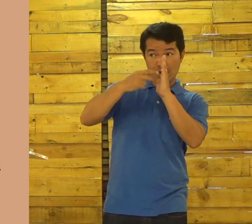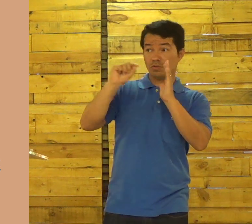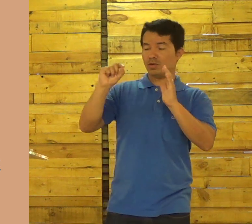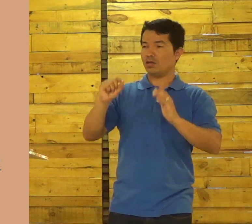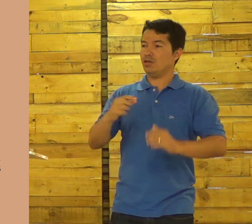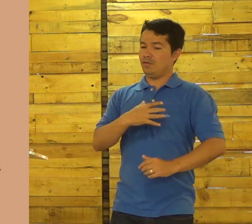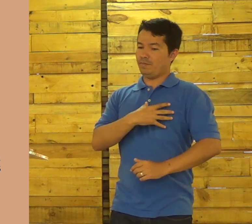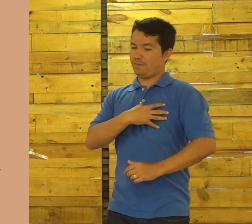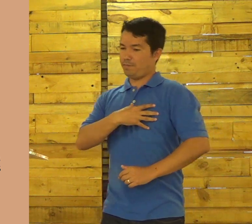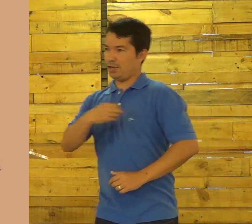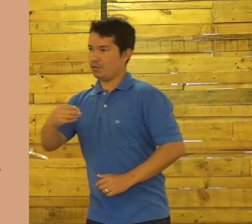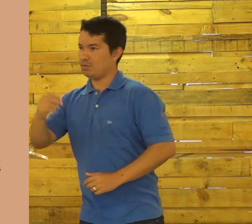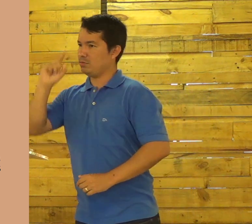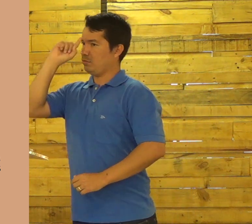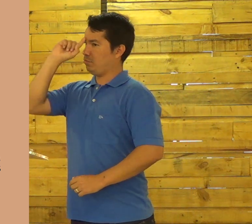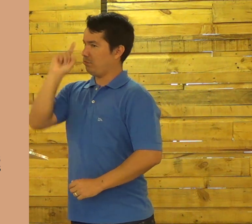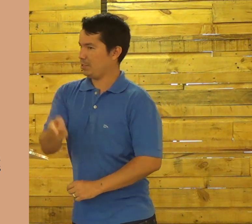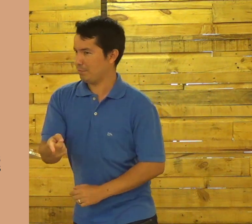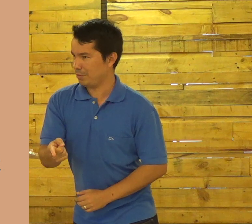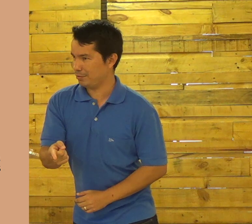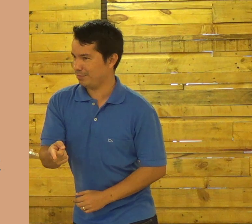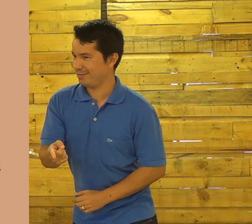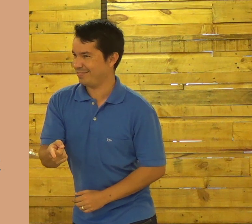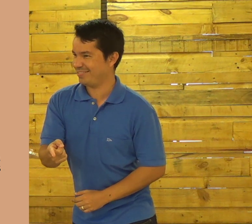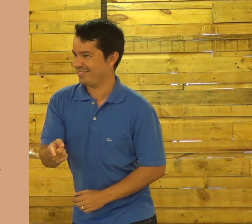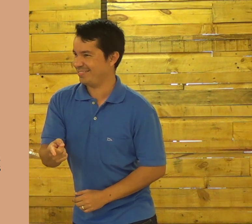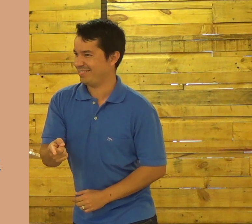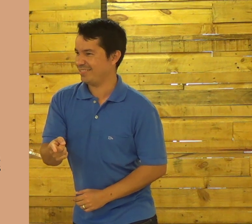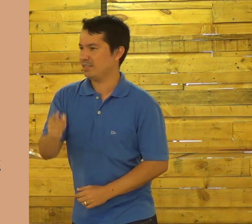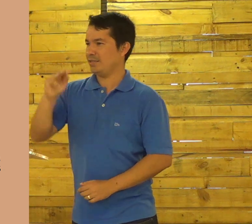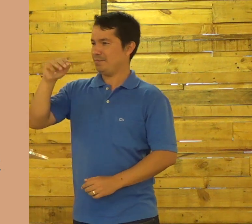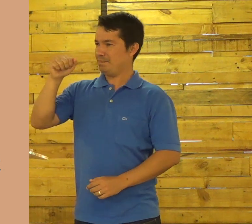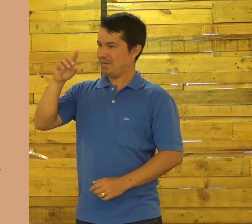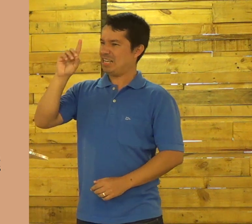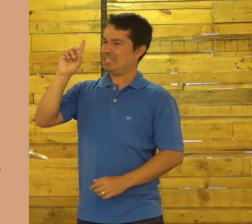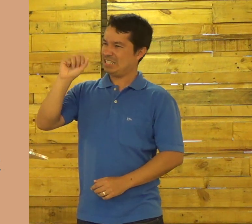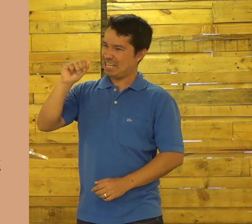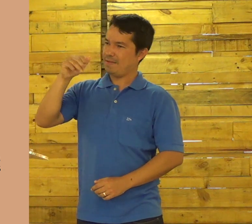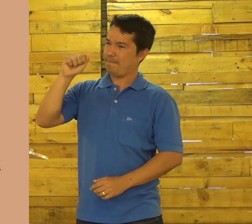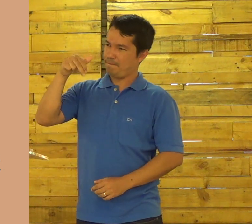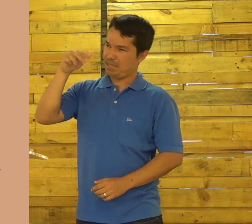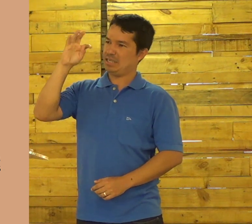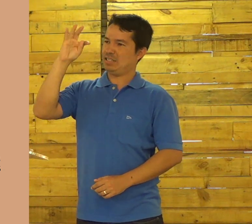Ele significa o quê? Filho. O filho mandava.